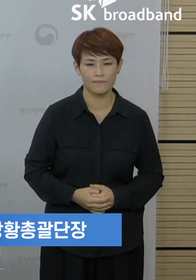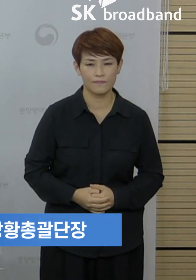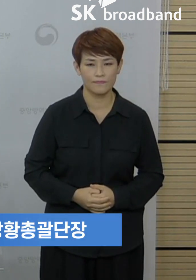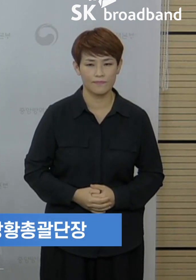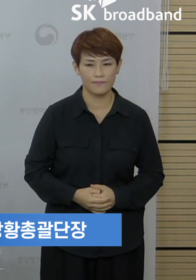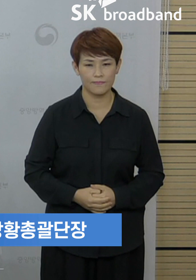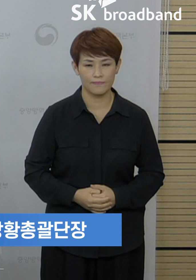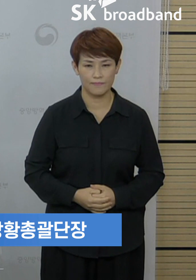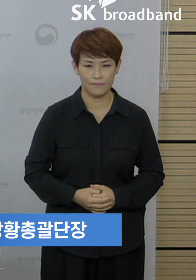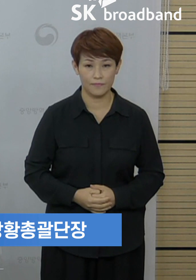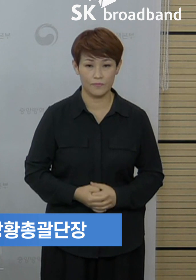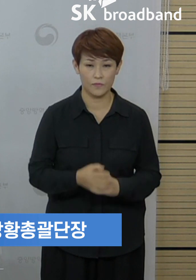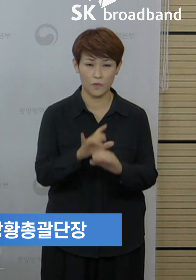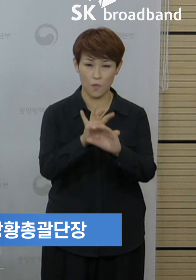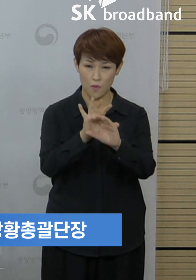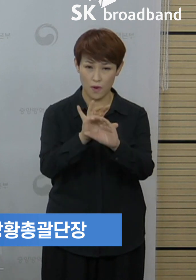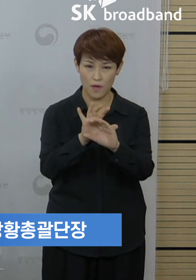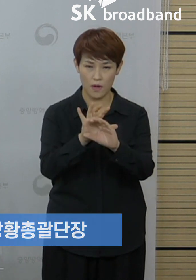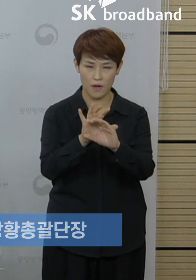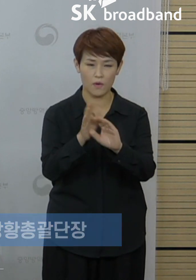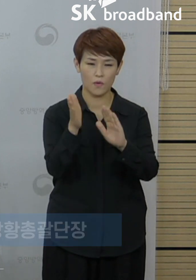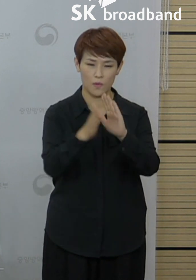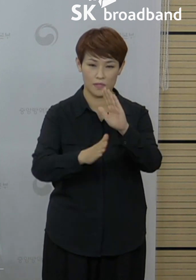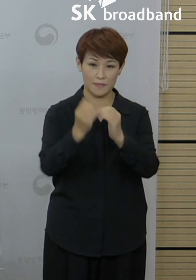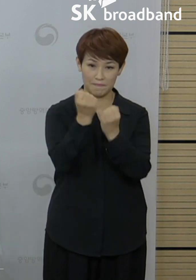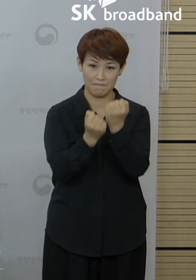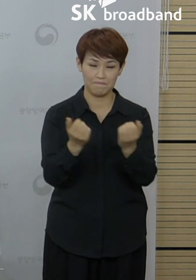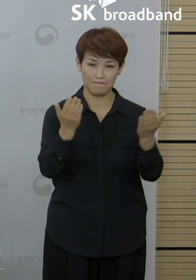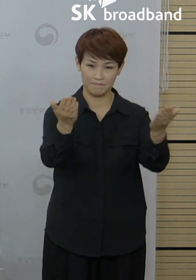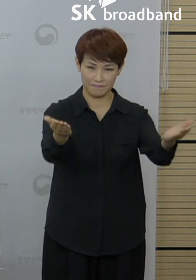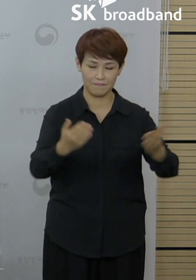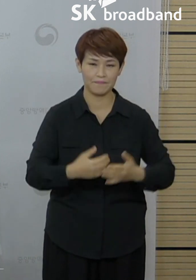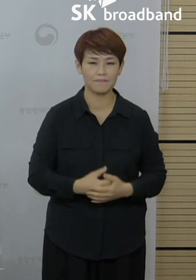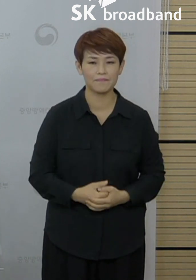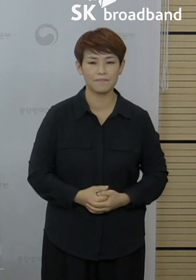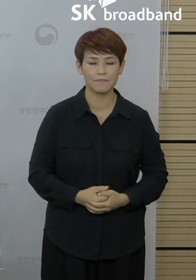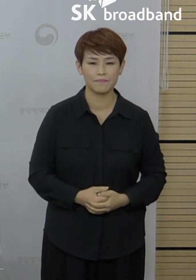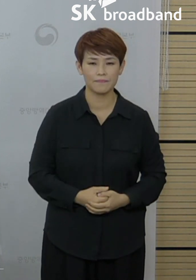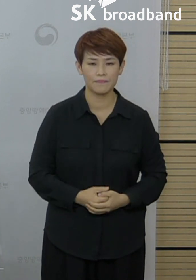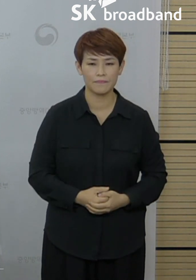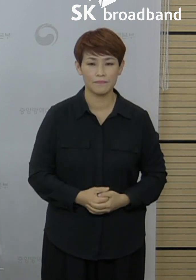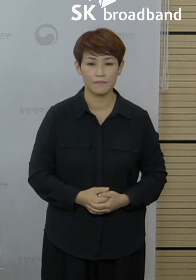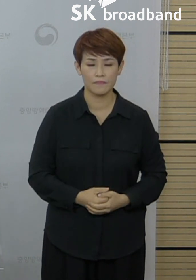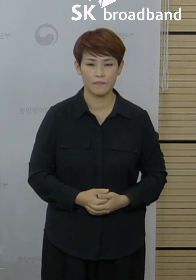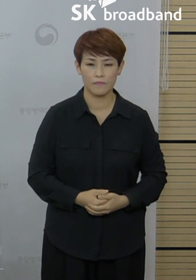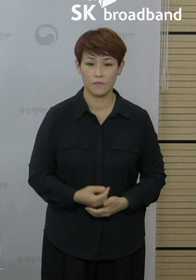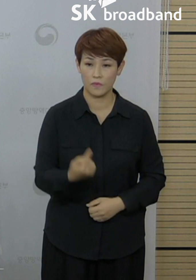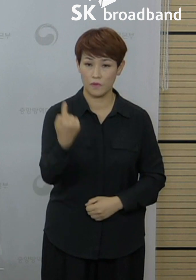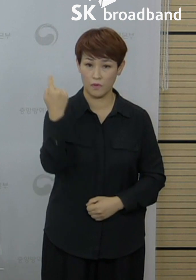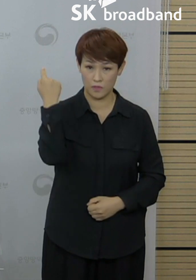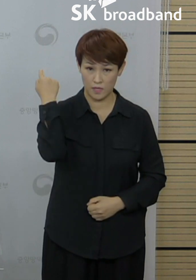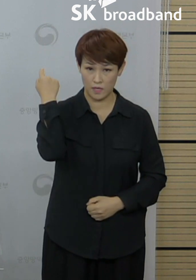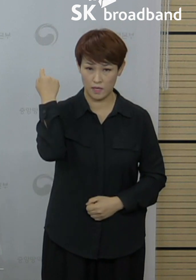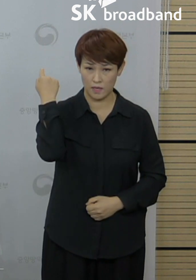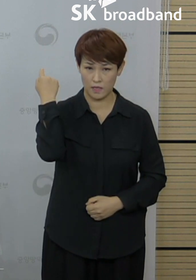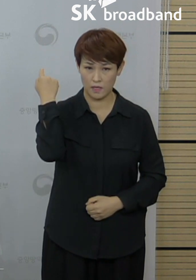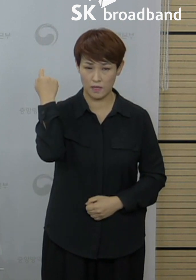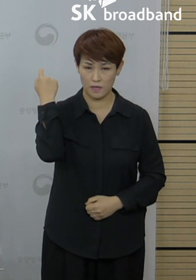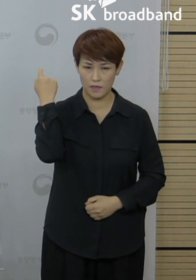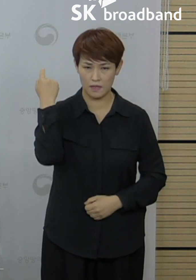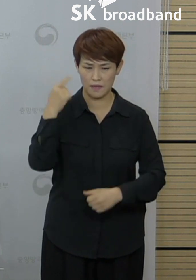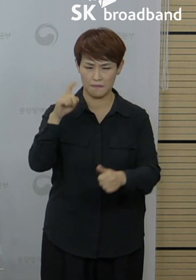네, 코로나19 국내 발생 현황을 말씀드리도록 하겠습니다. 11월 28일 0시 기준으로